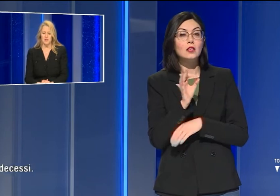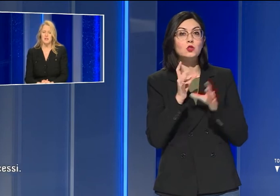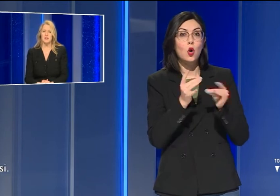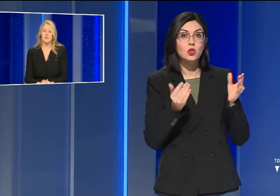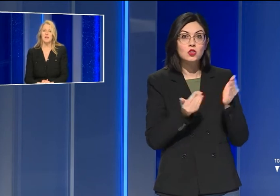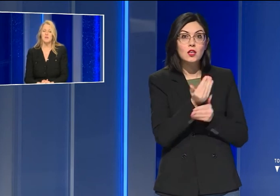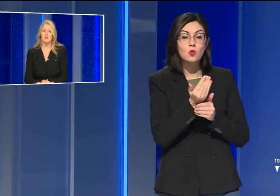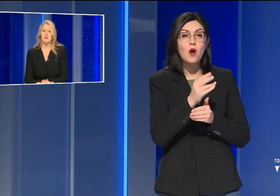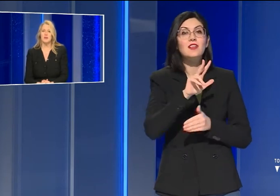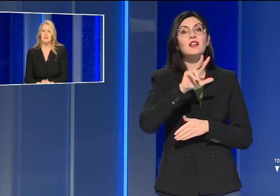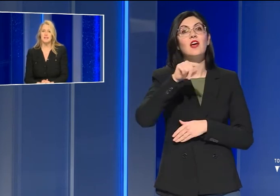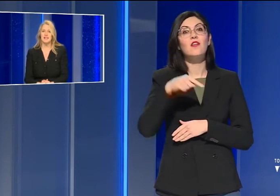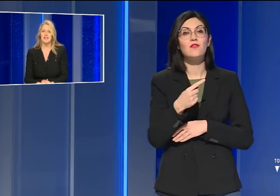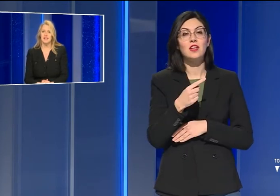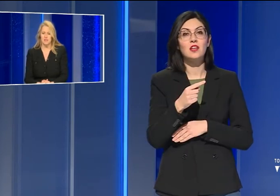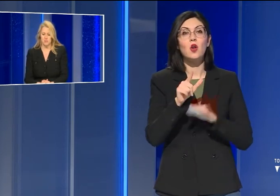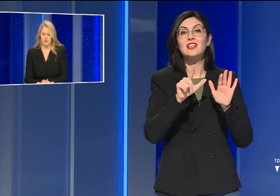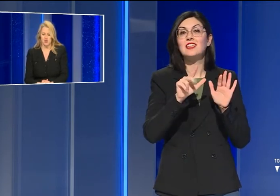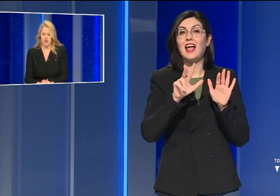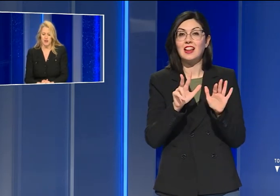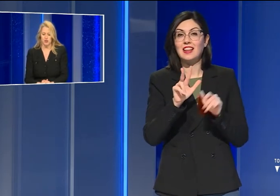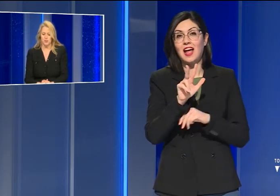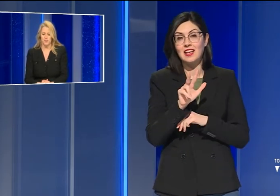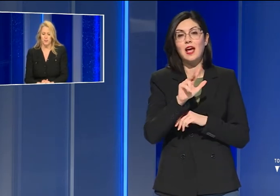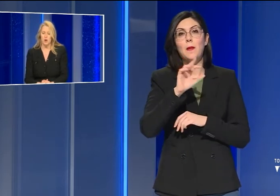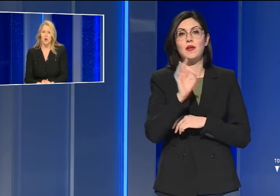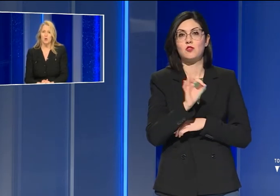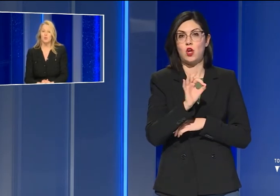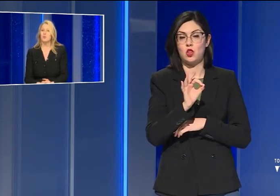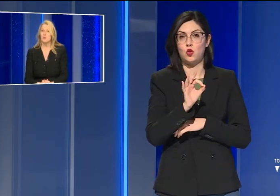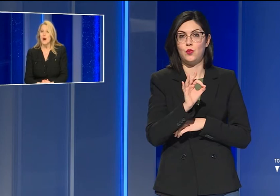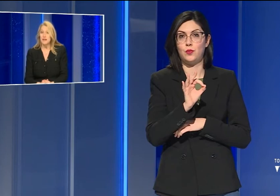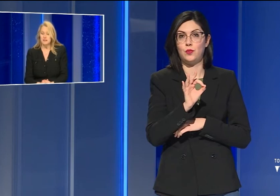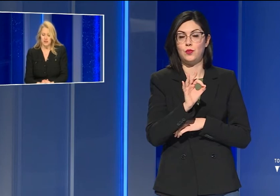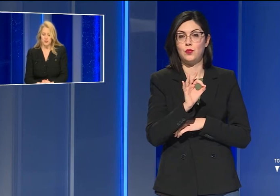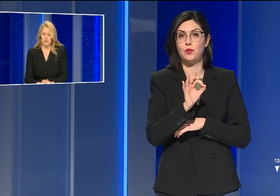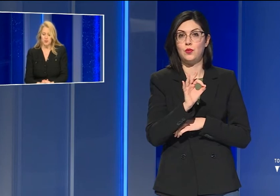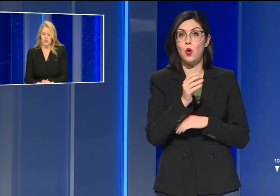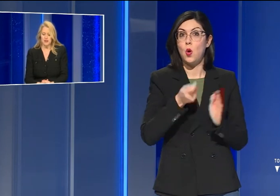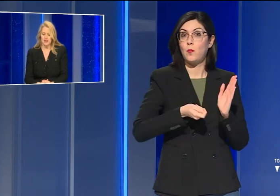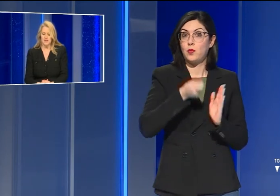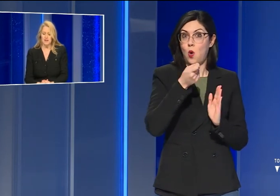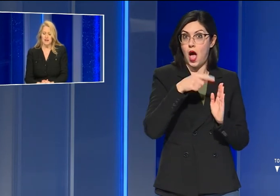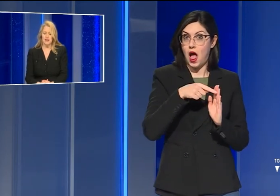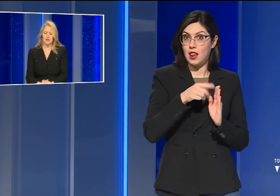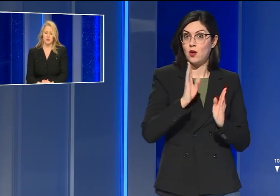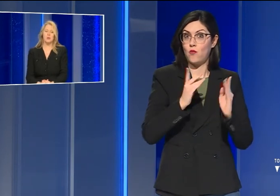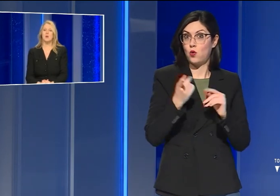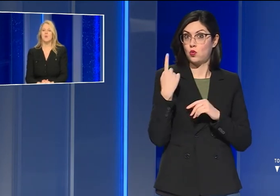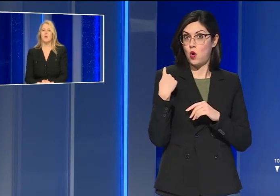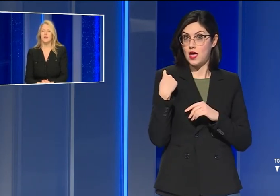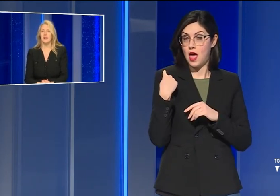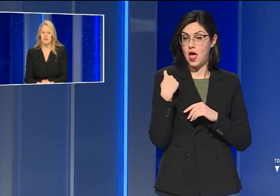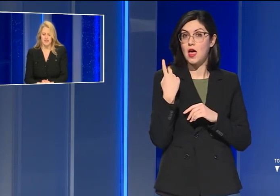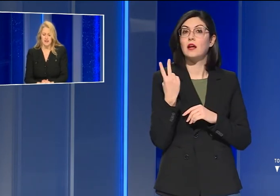positivi del 3,73%. Sono più alti rispetto a ieri sia il dato